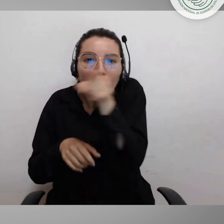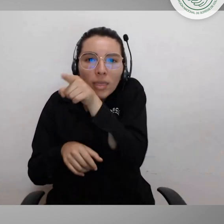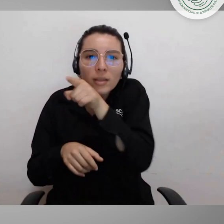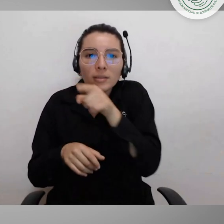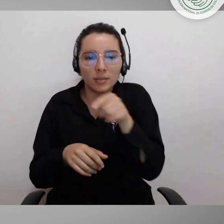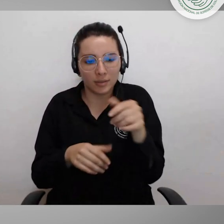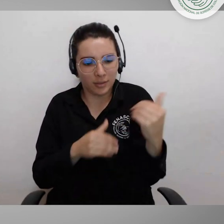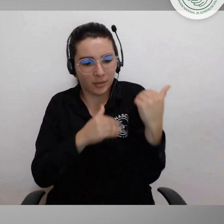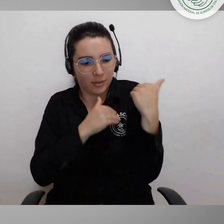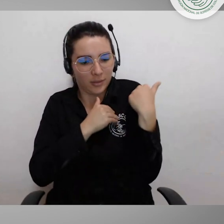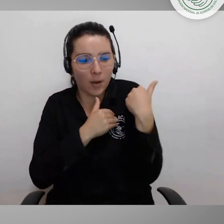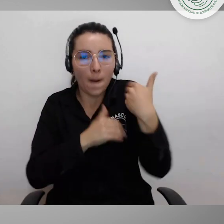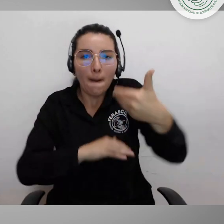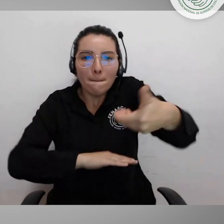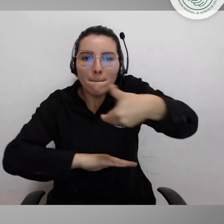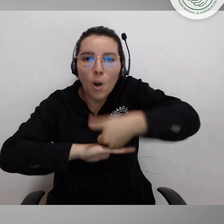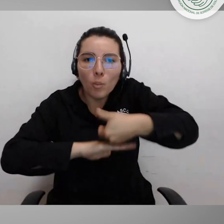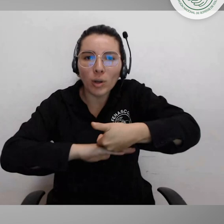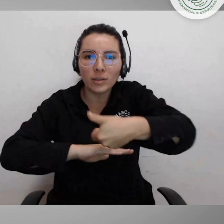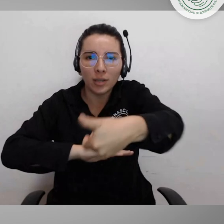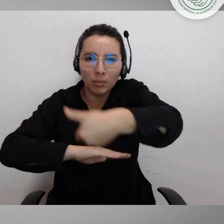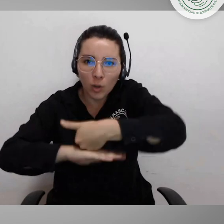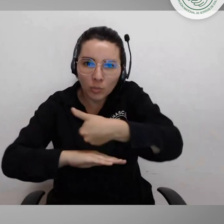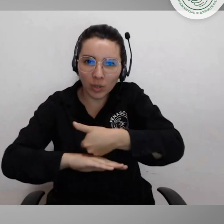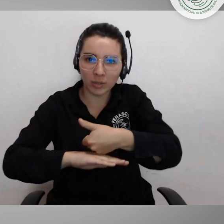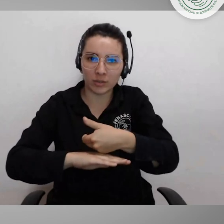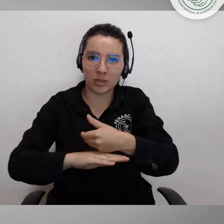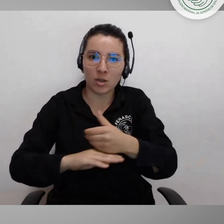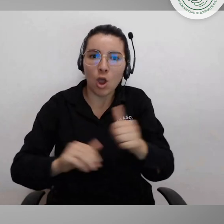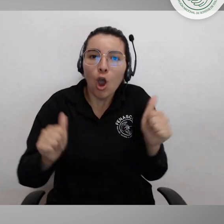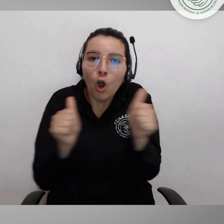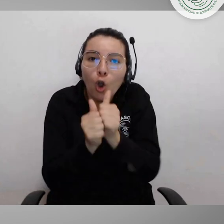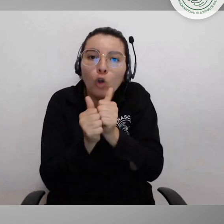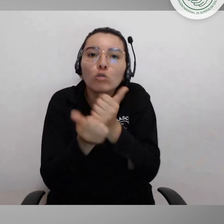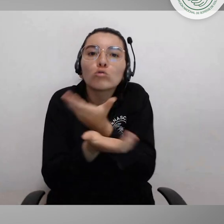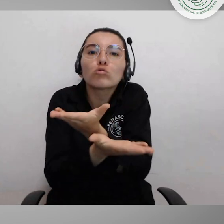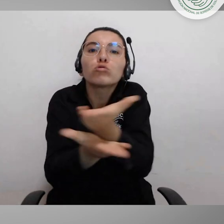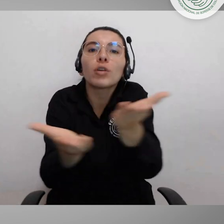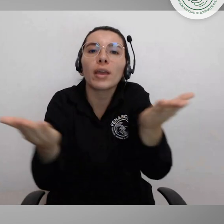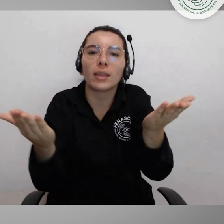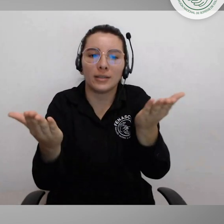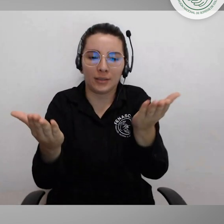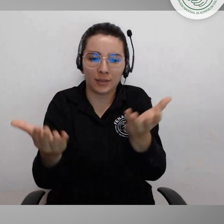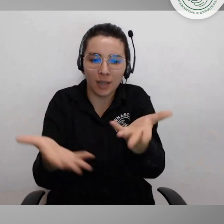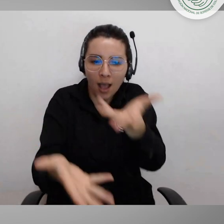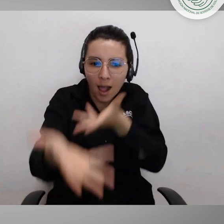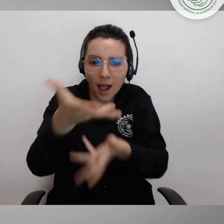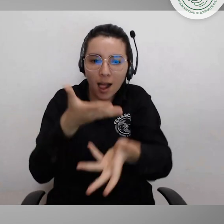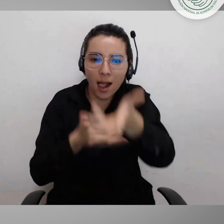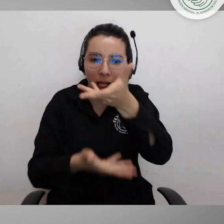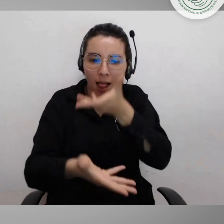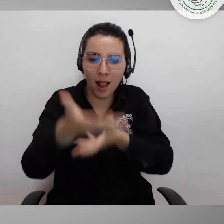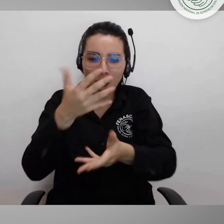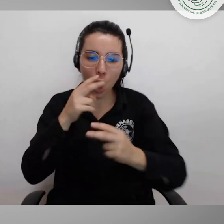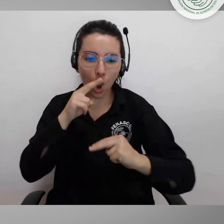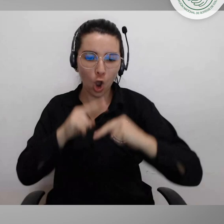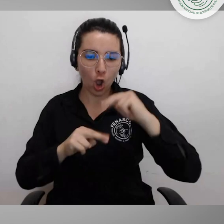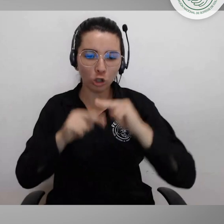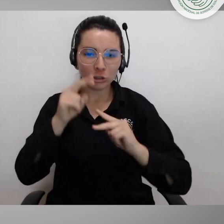las líneas, para que sean ustedes los que pongan las propuestas, para que sean con ustedes